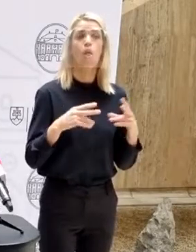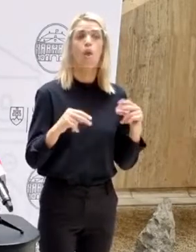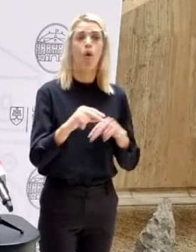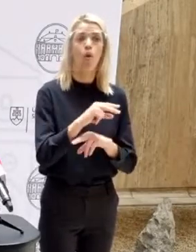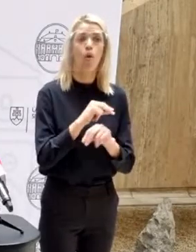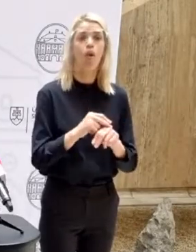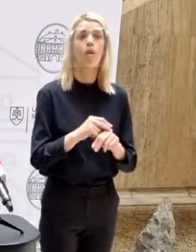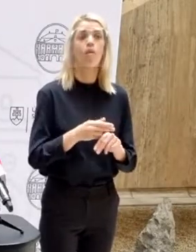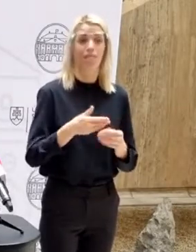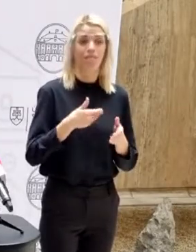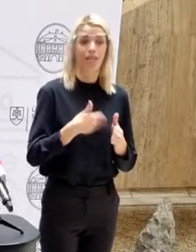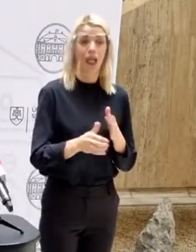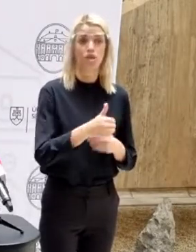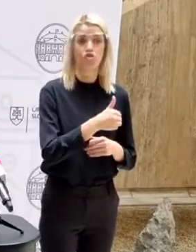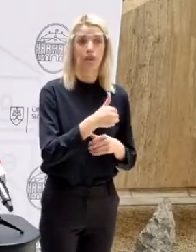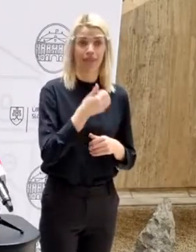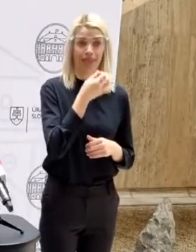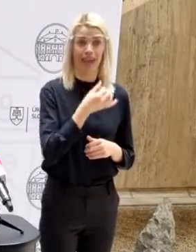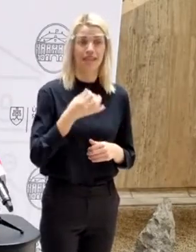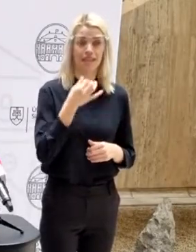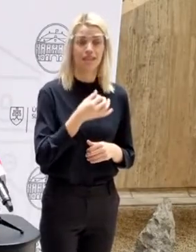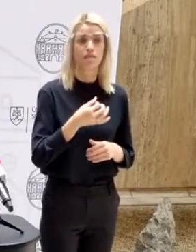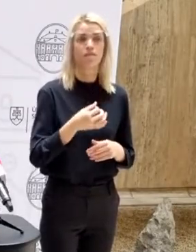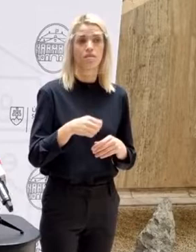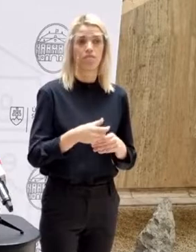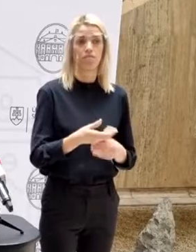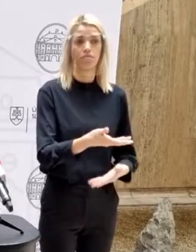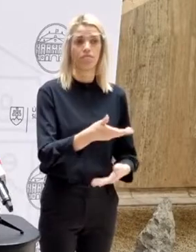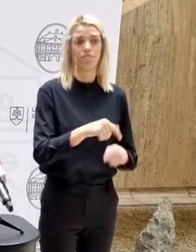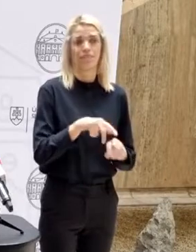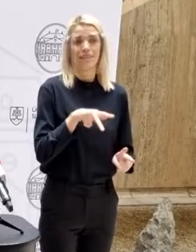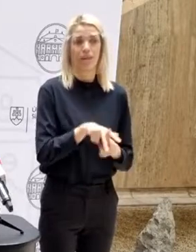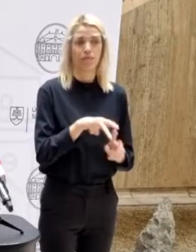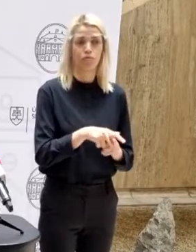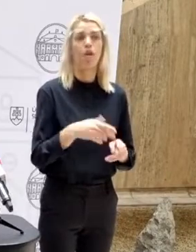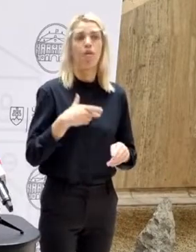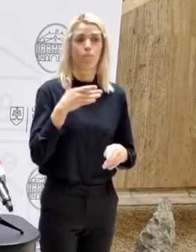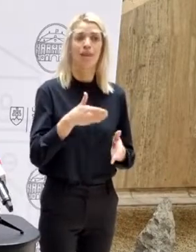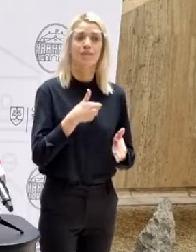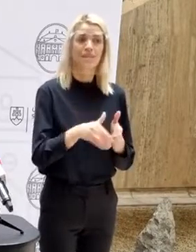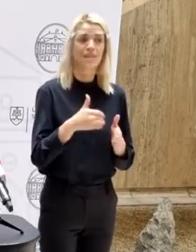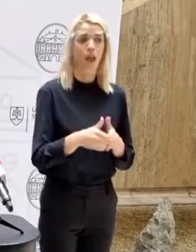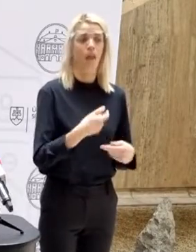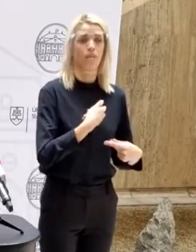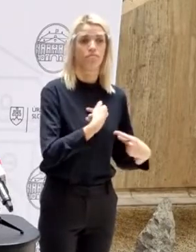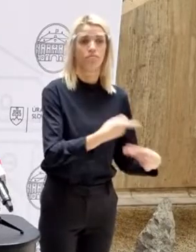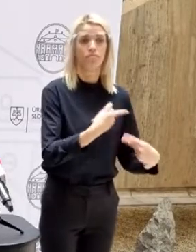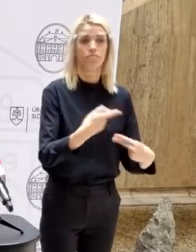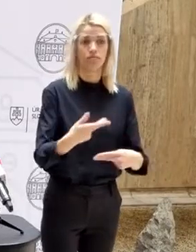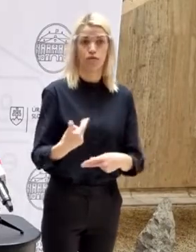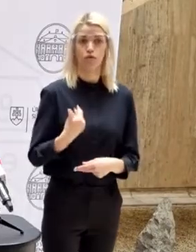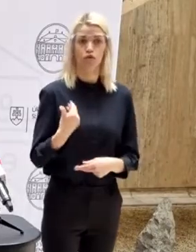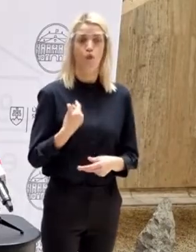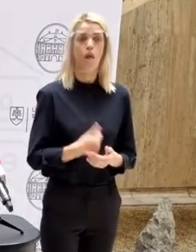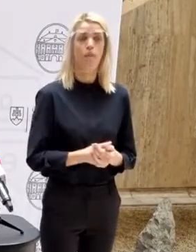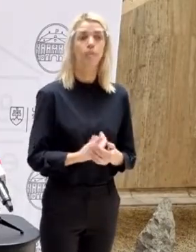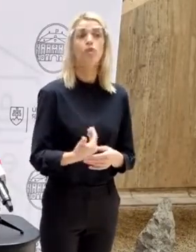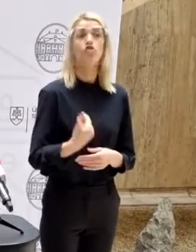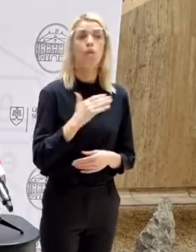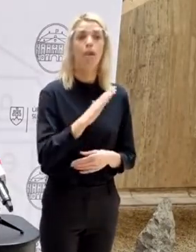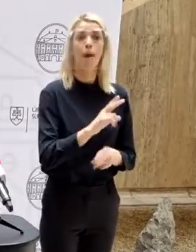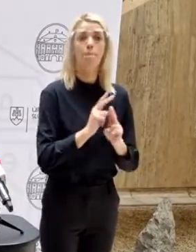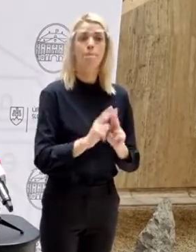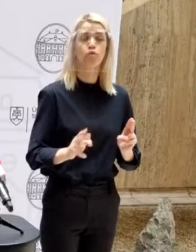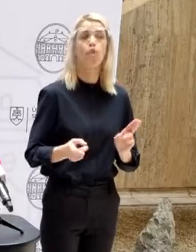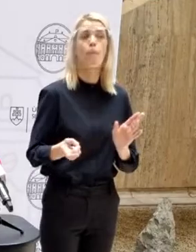uvoľnené ďalšie testy následujúcich týždňov, ktoré budeme stále distribuovať. Školy momentálne majú tú možnosť,